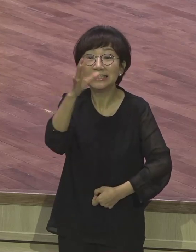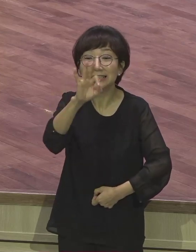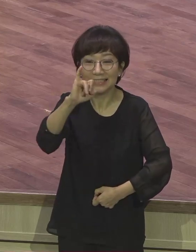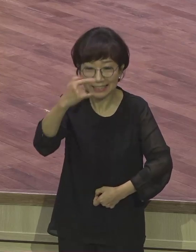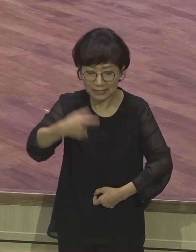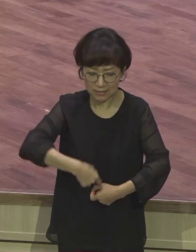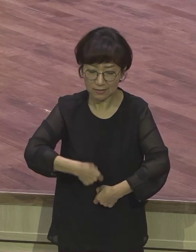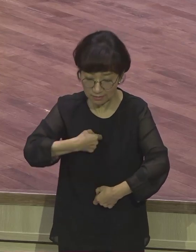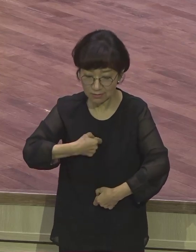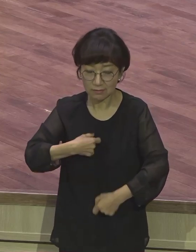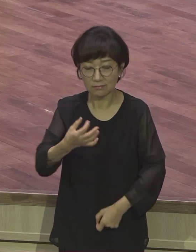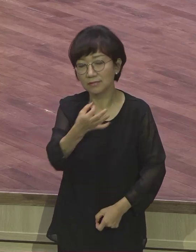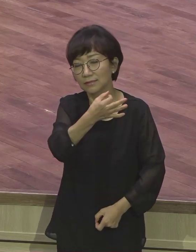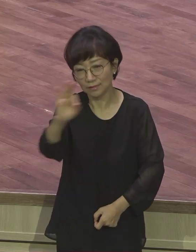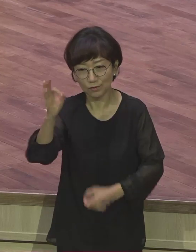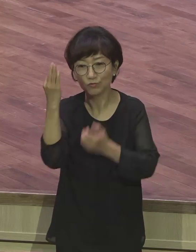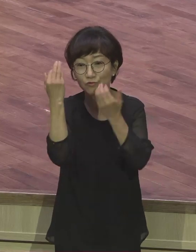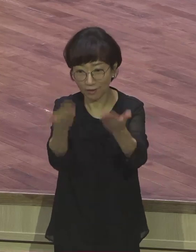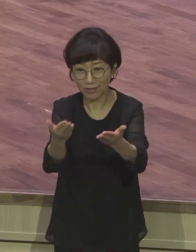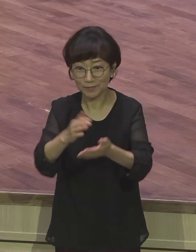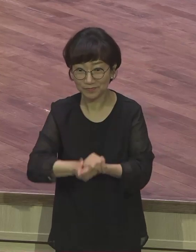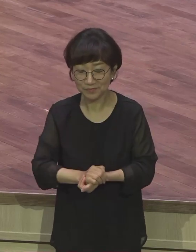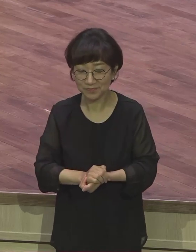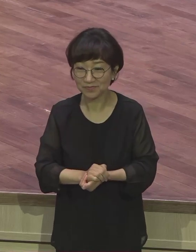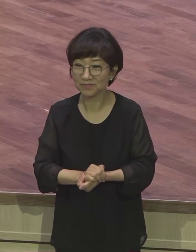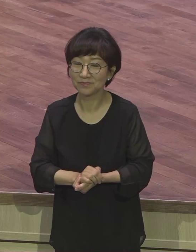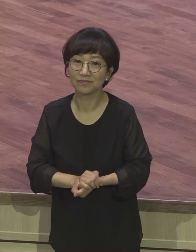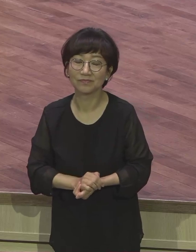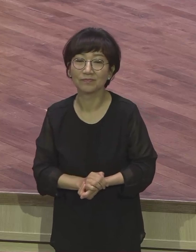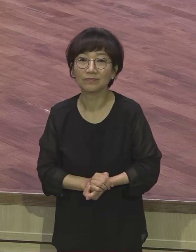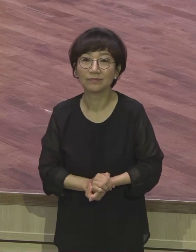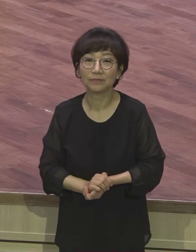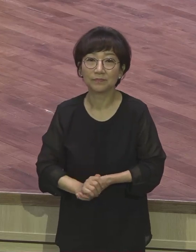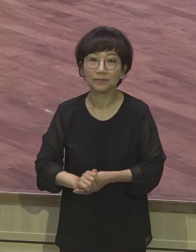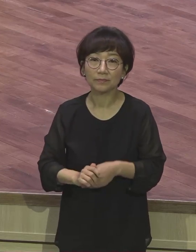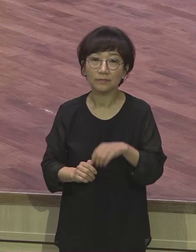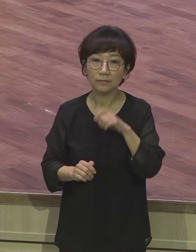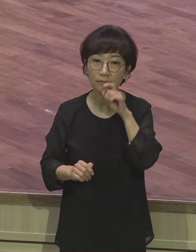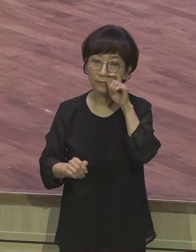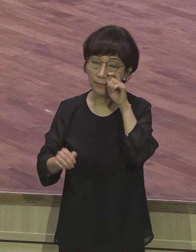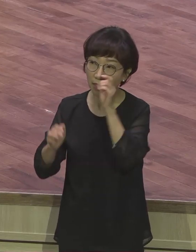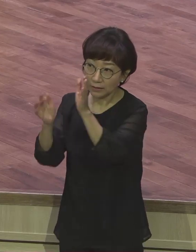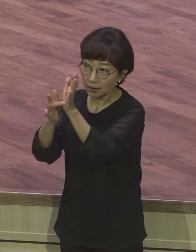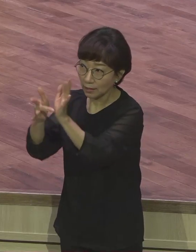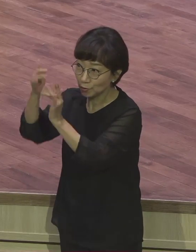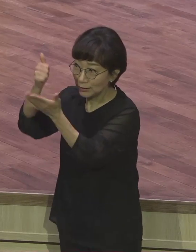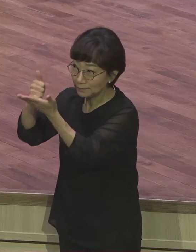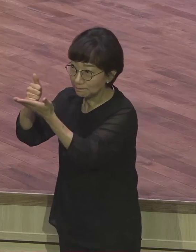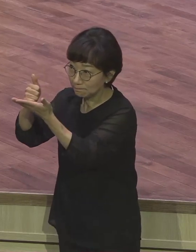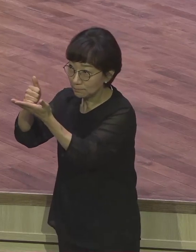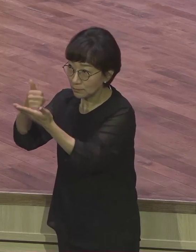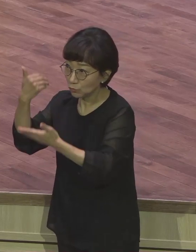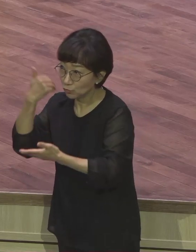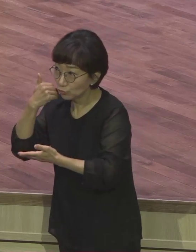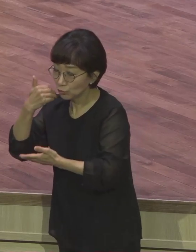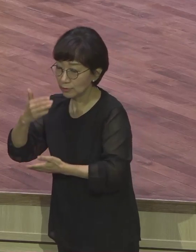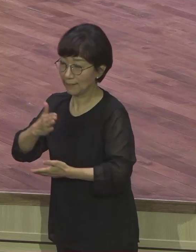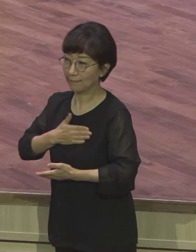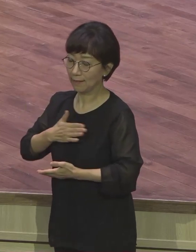성경이 말하는 어렵다가 뭐예요? 제가 말씀드렸죠? 주님을 주인으로 모신 자를 말합니다. 나는 주님을 주인으로 모신다.